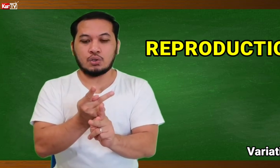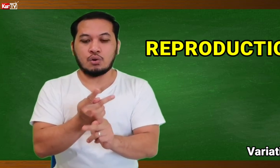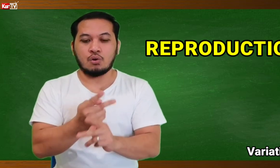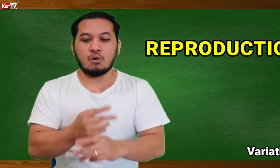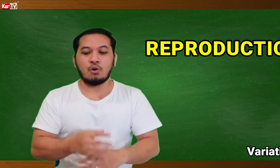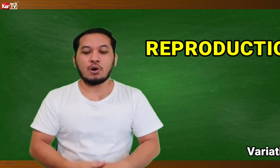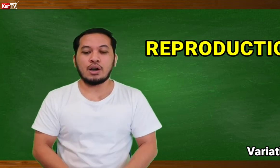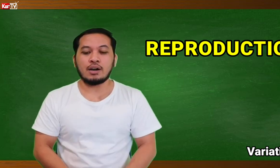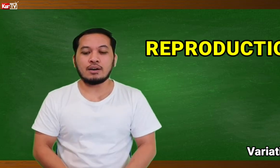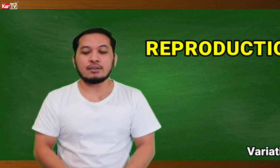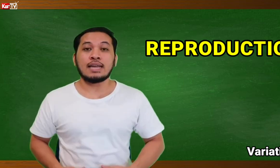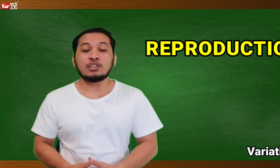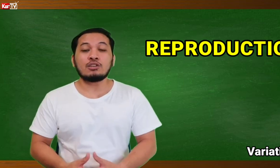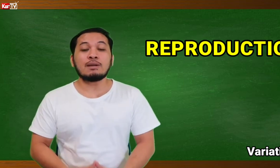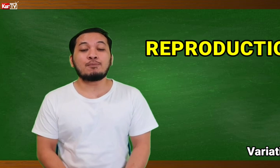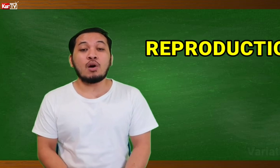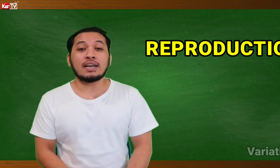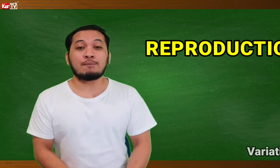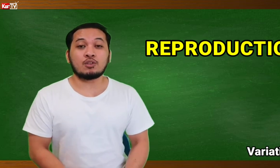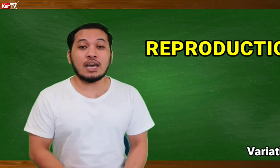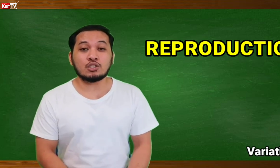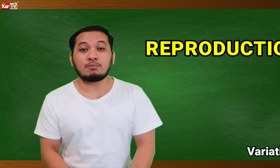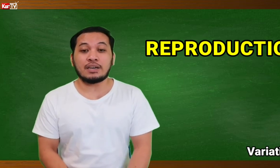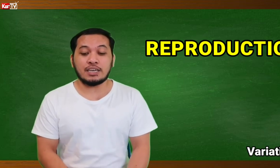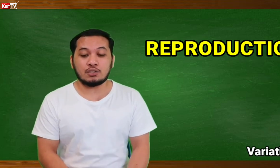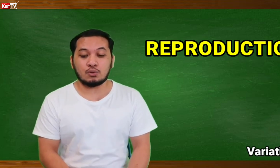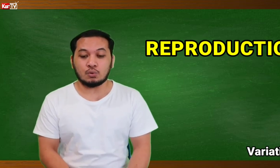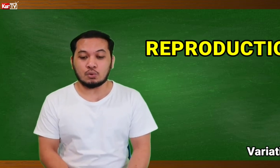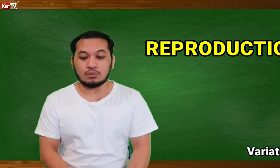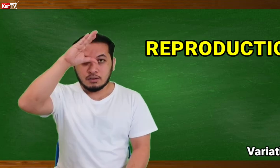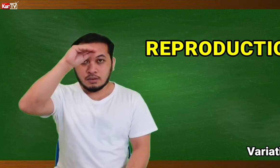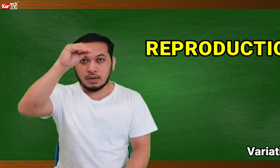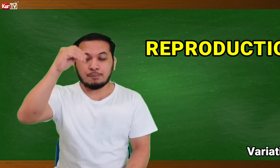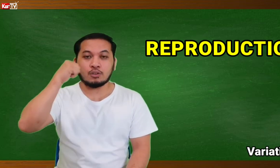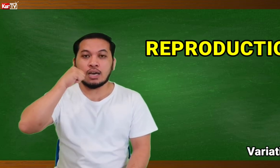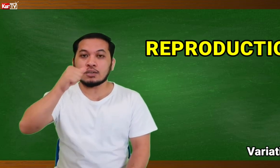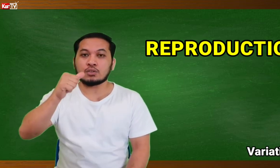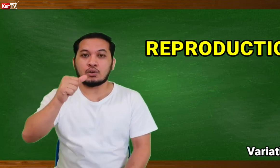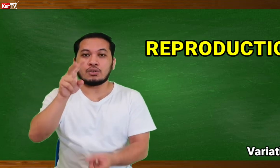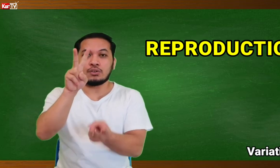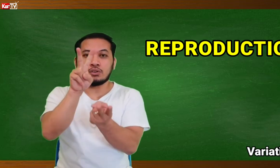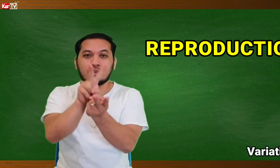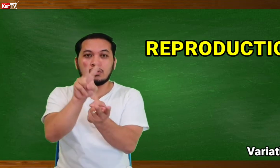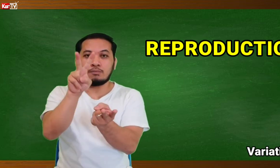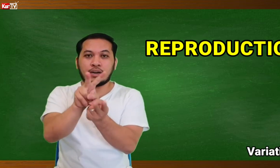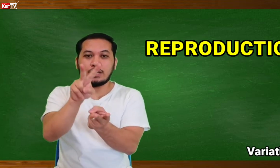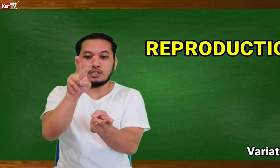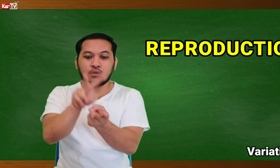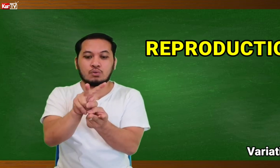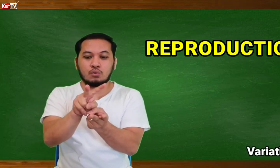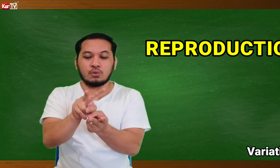OR narito naman po ang REPRODUCTION VARIATION 2. REPRODUCTION VARIATION 2.